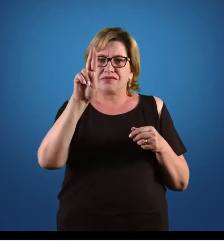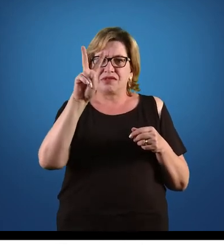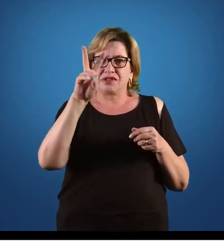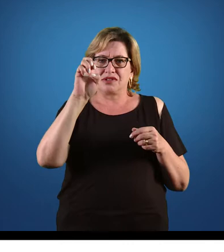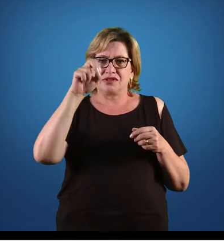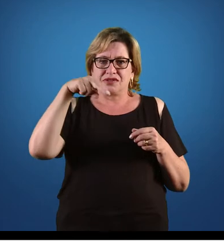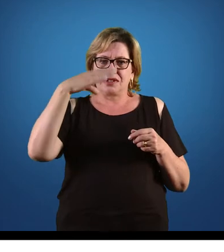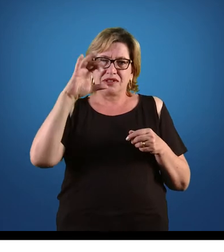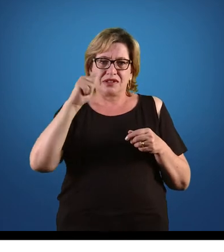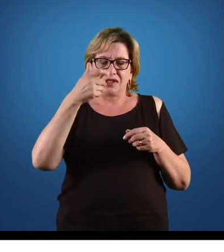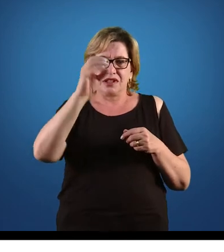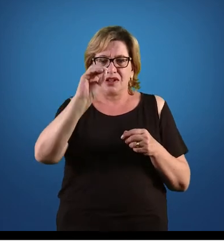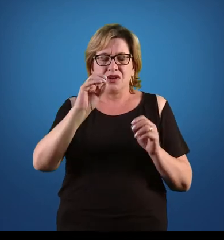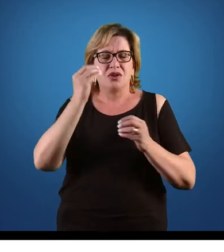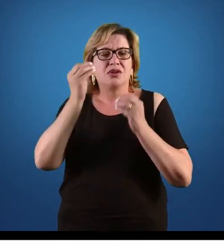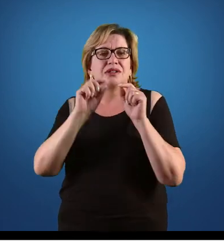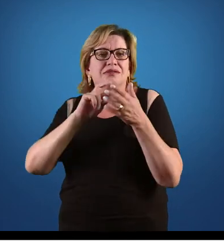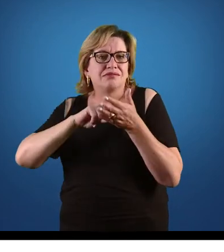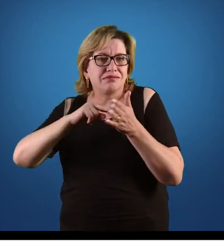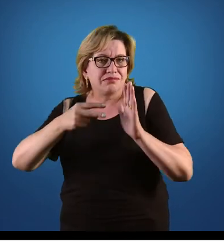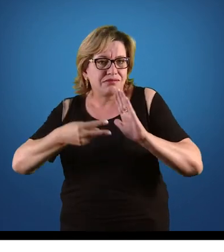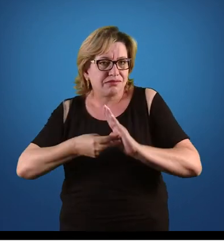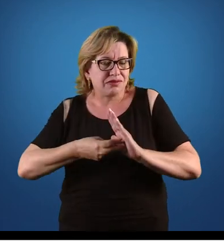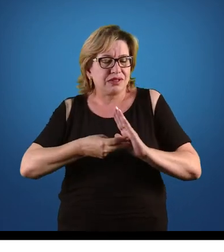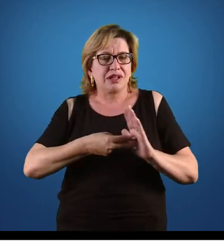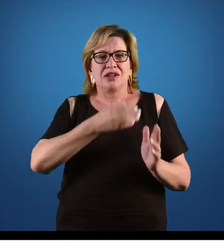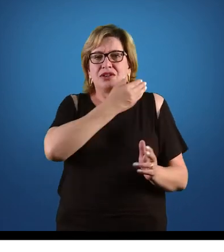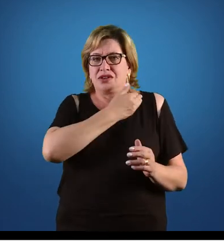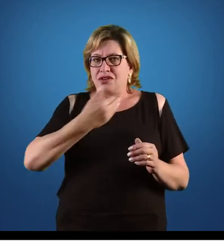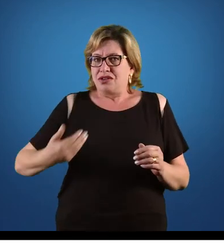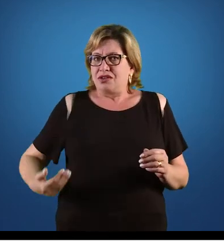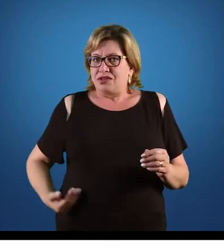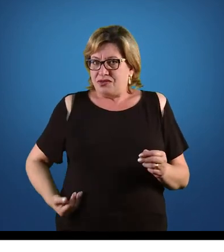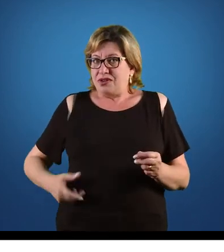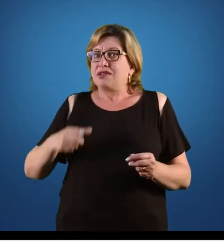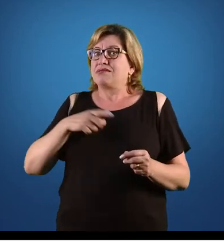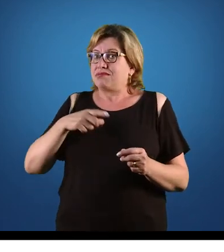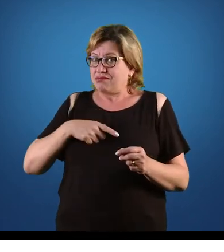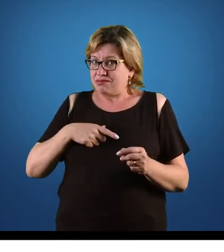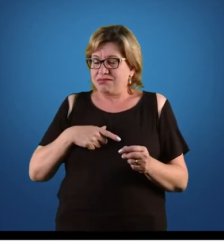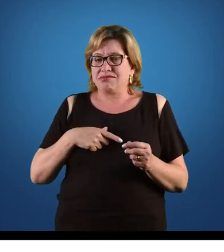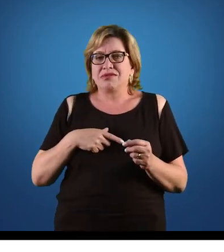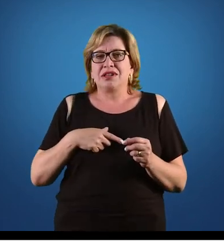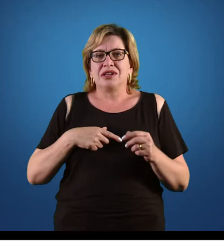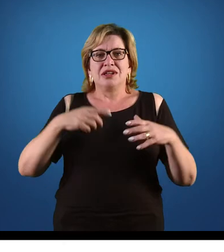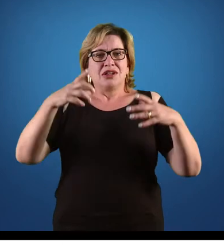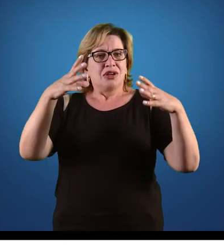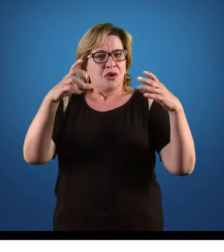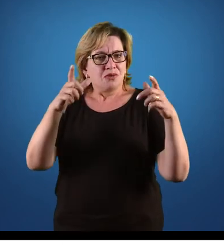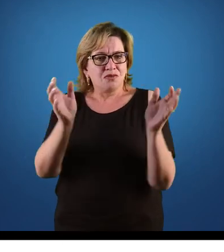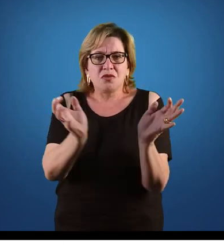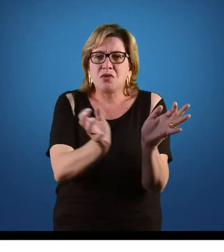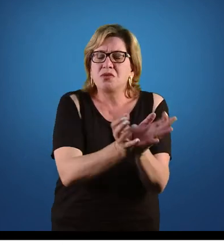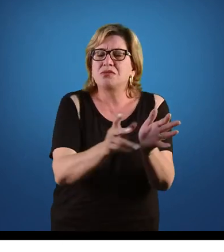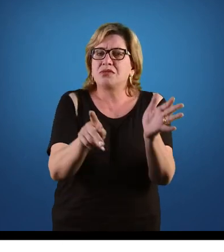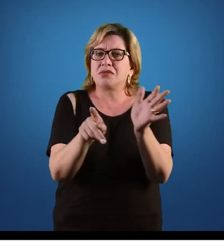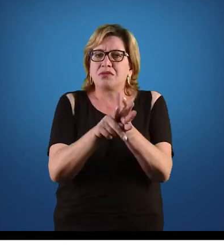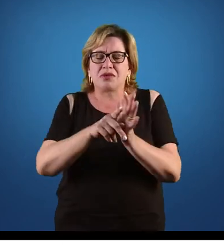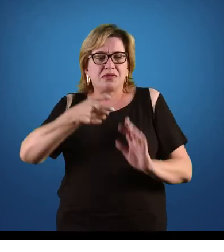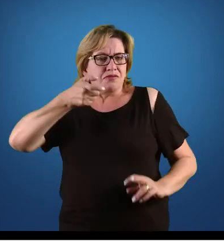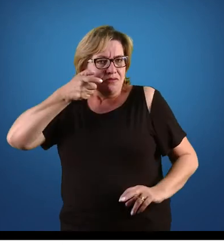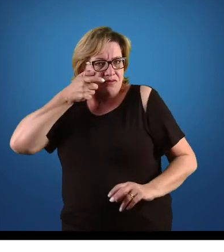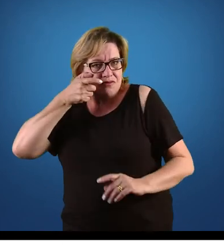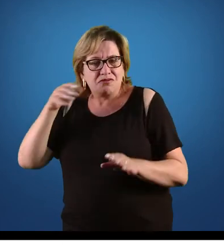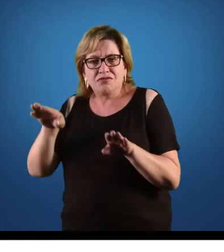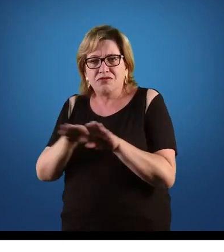aparelho para fazer essa verificação e essa proteção aí dos mercados em razão dos